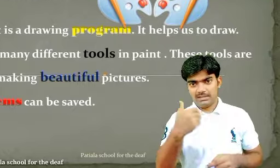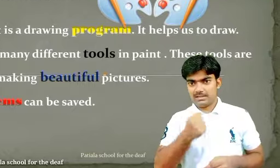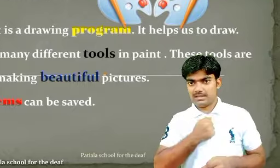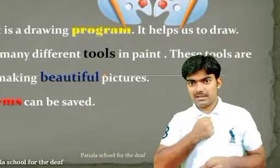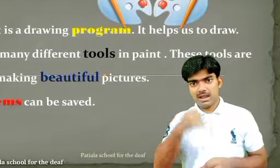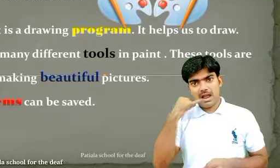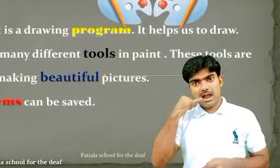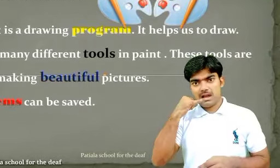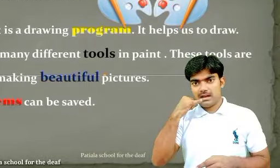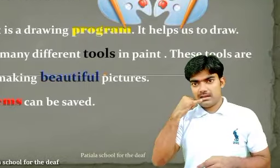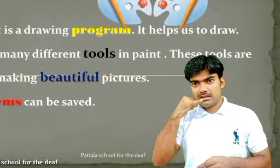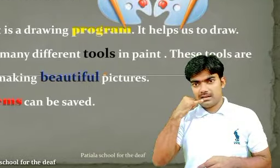Tools